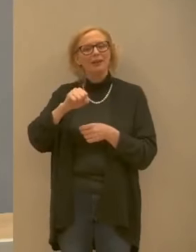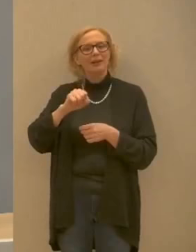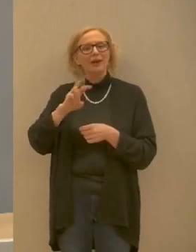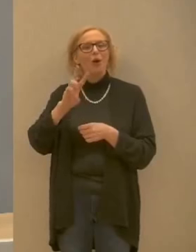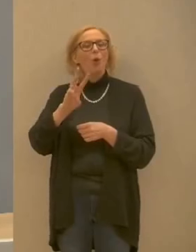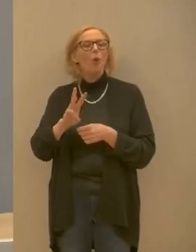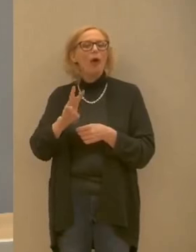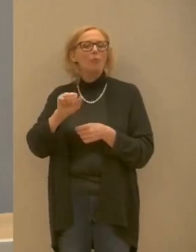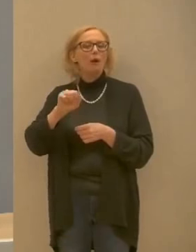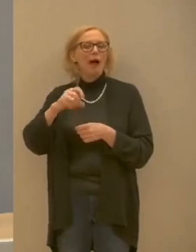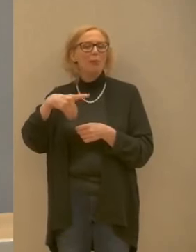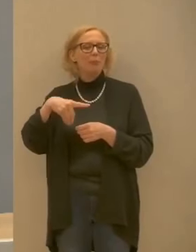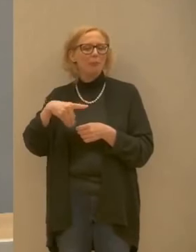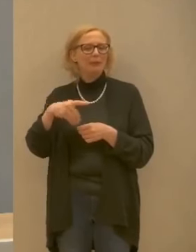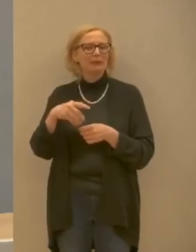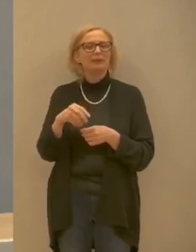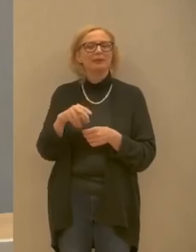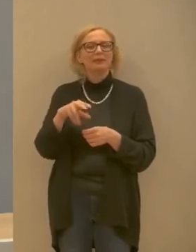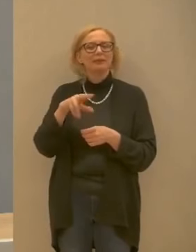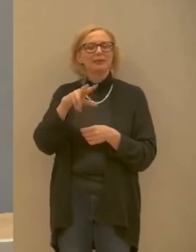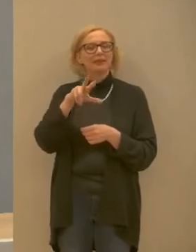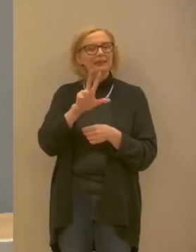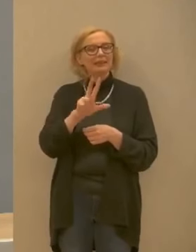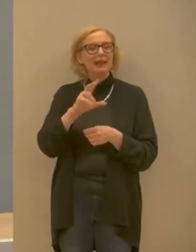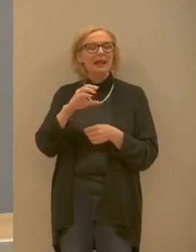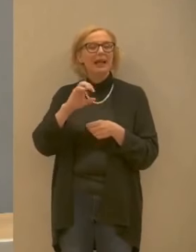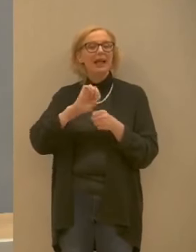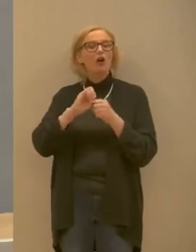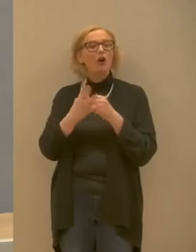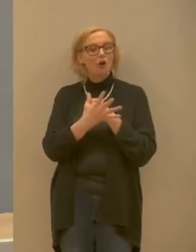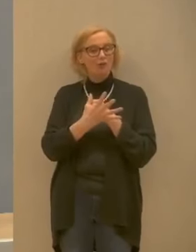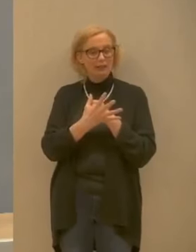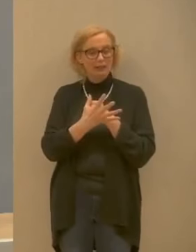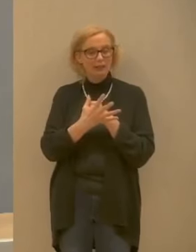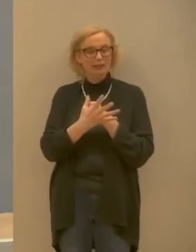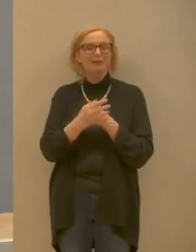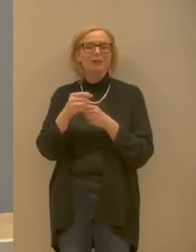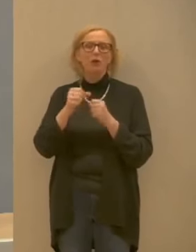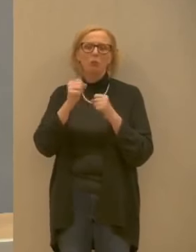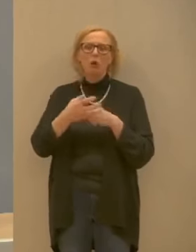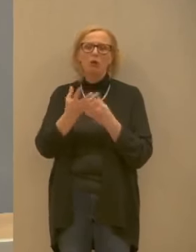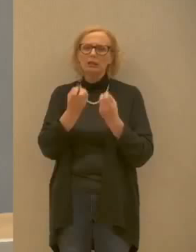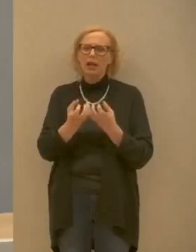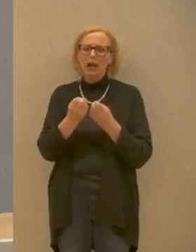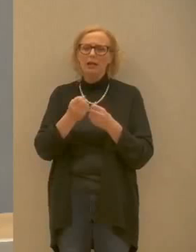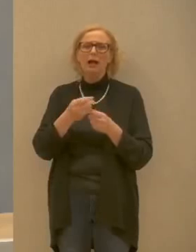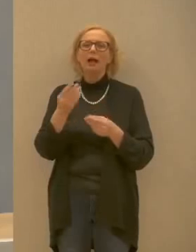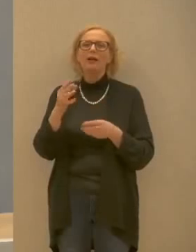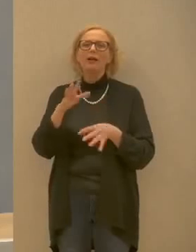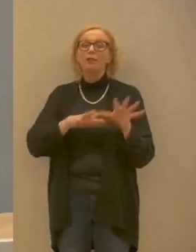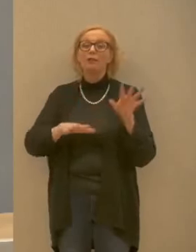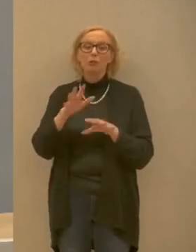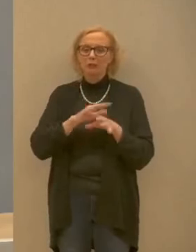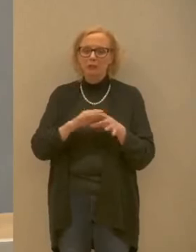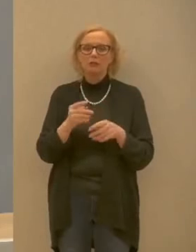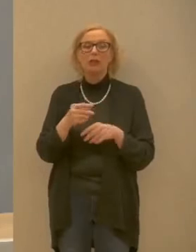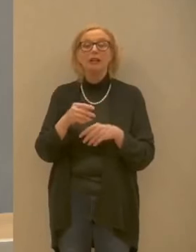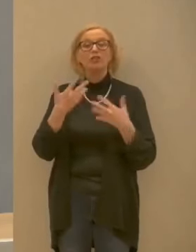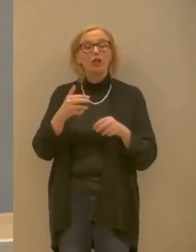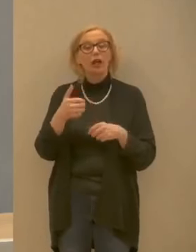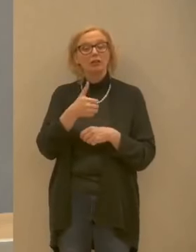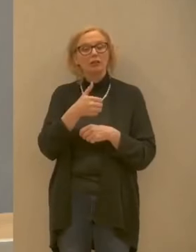3 covid per scaricare tutte le informazioni tutti i dati e alle 16 di oggi abbiamo già raggiunto 50